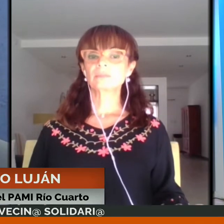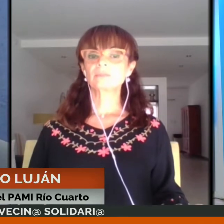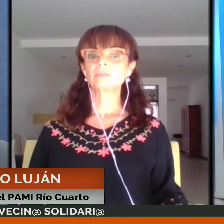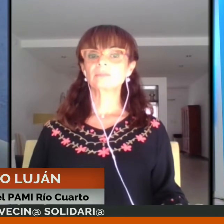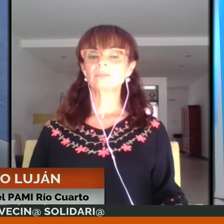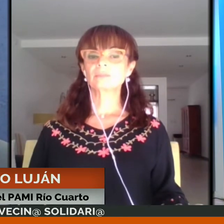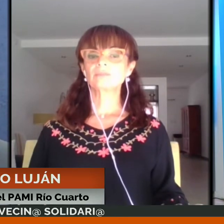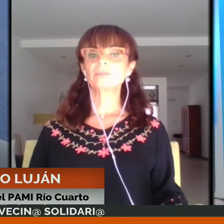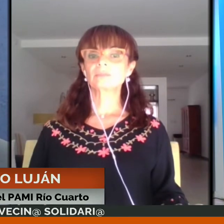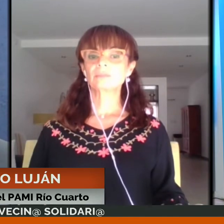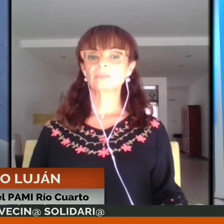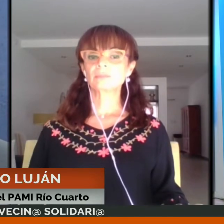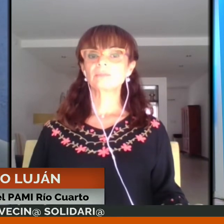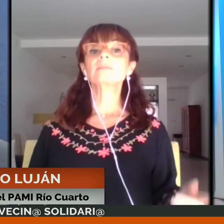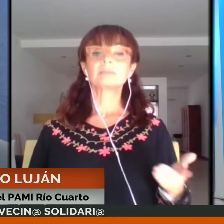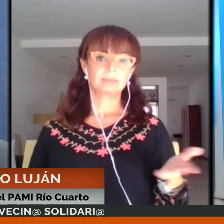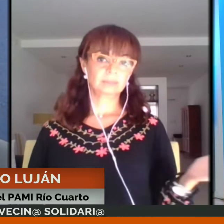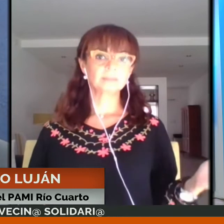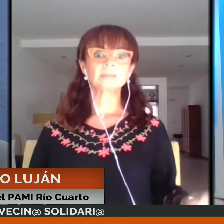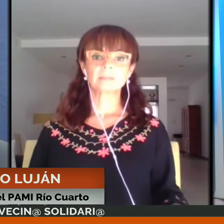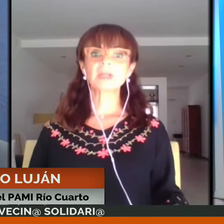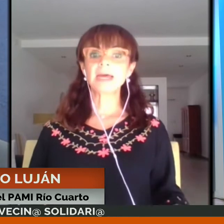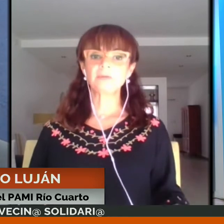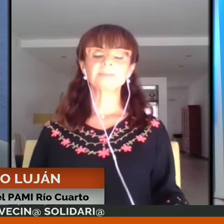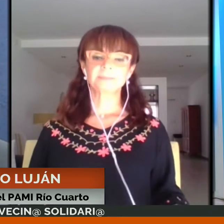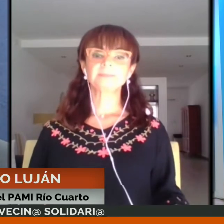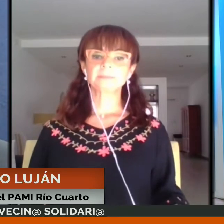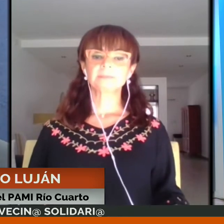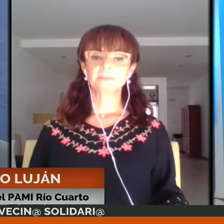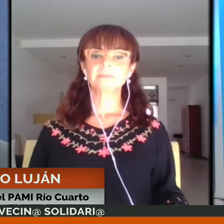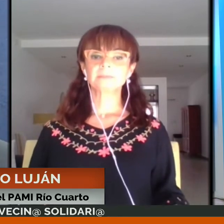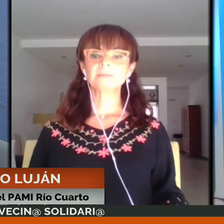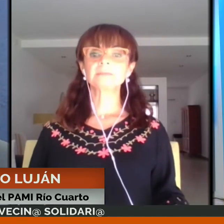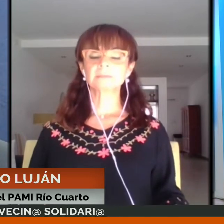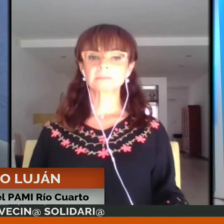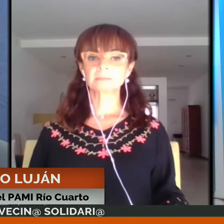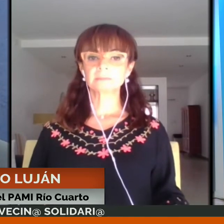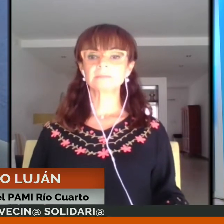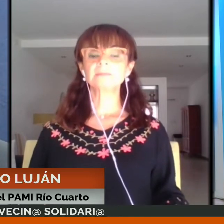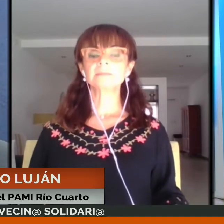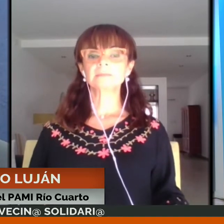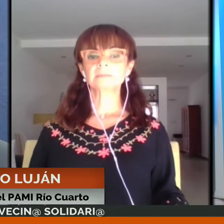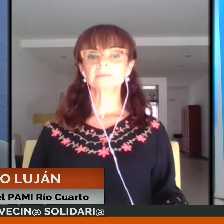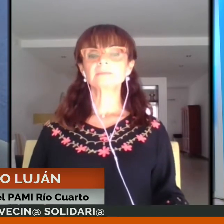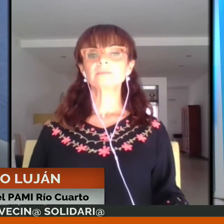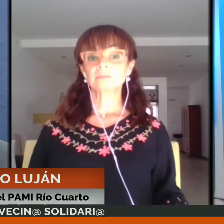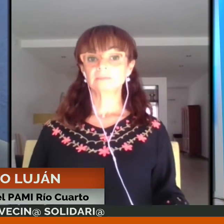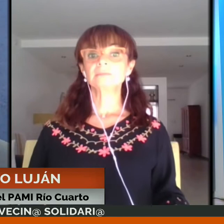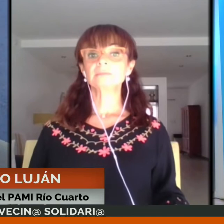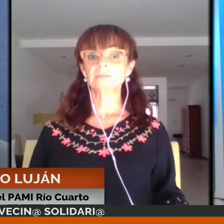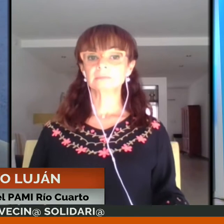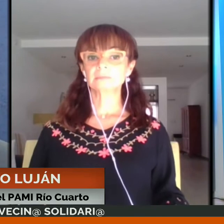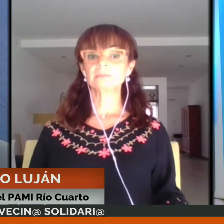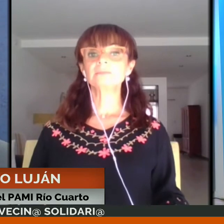propias casas está preguntando ¿y qué seguridad tengo de que la persona que va a venir a mi casa es una persona que está dentro del programa, que no me va a terminar